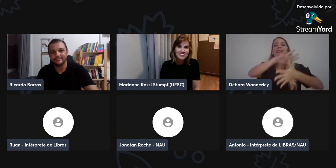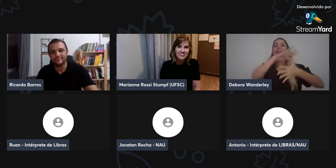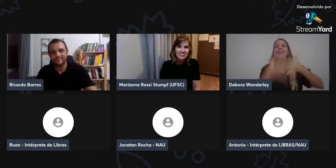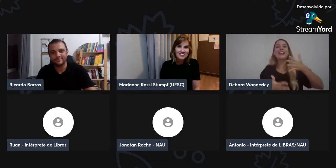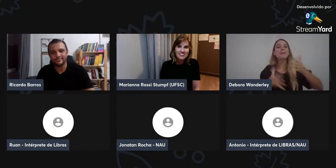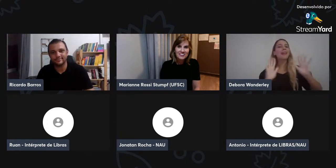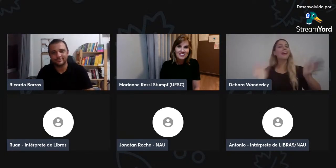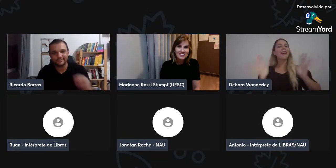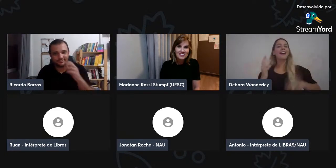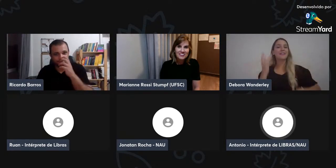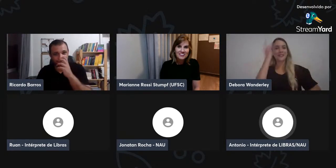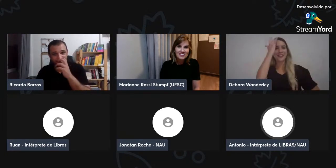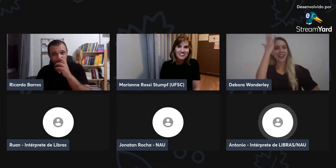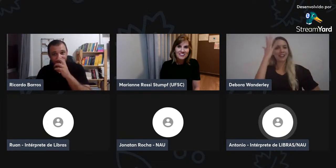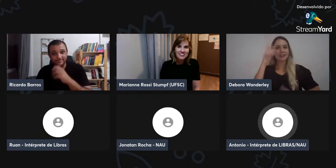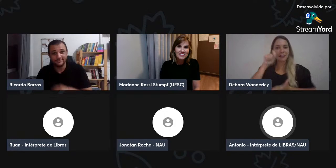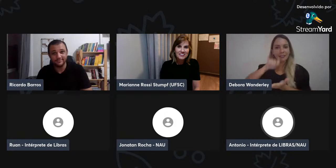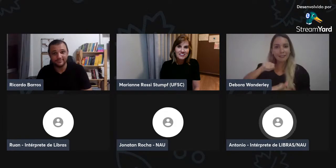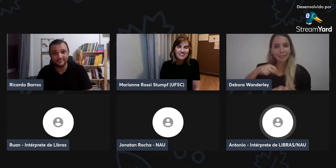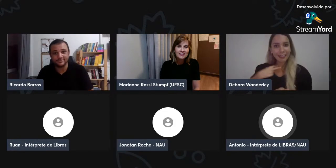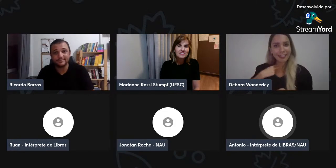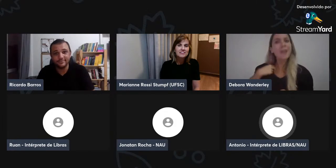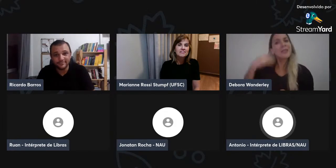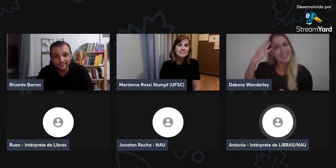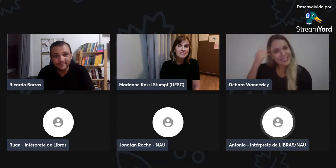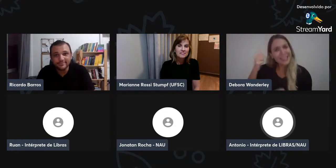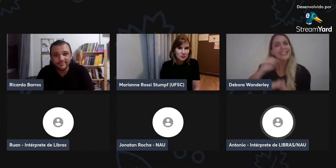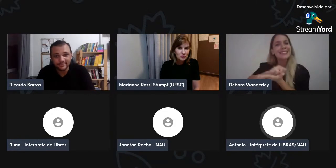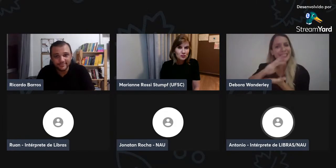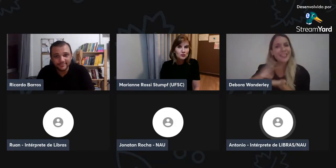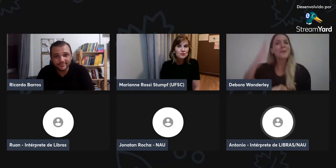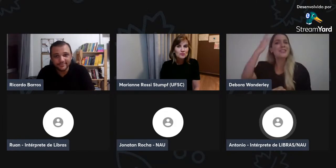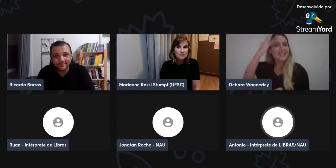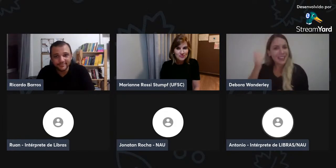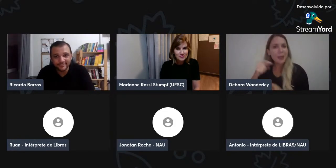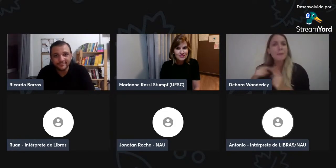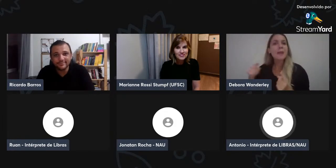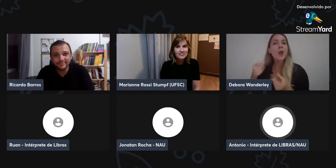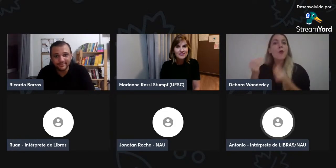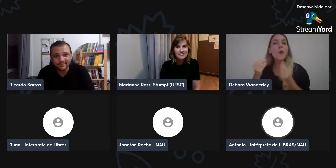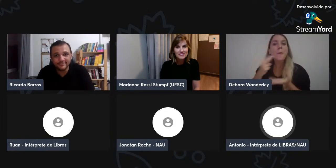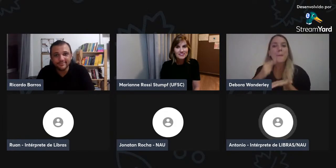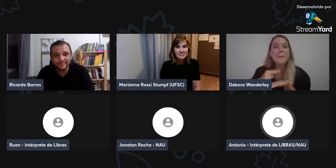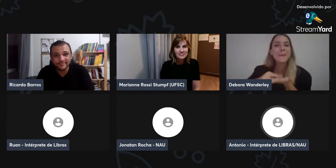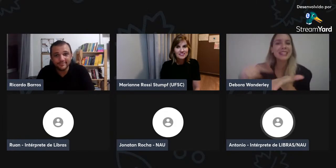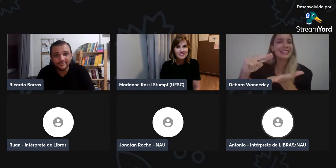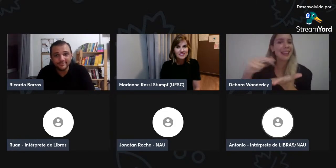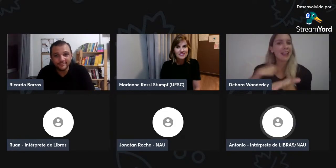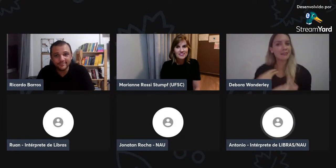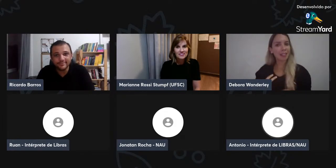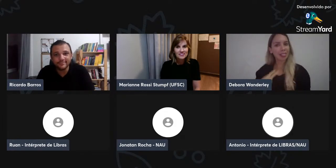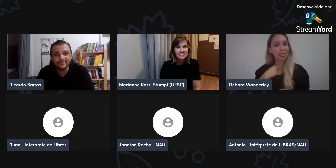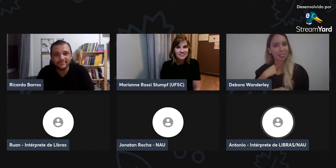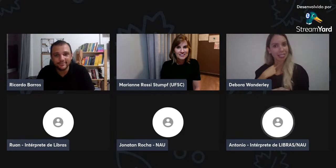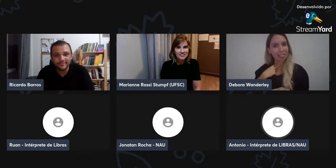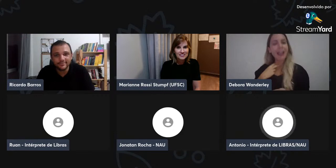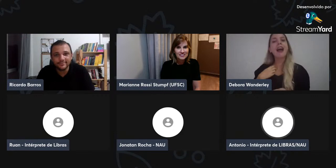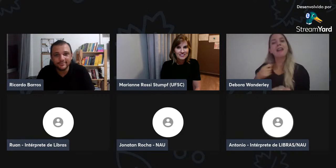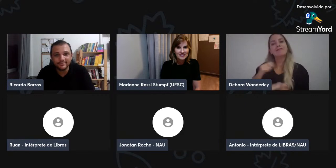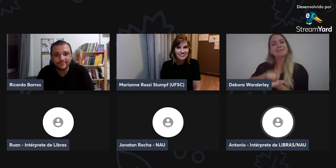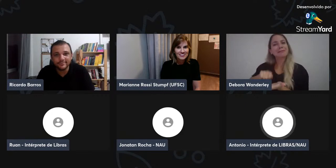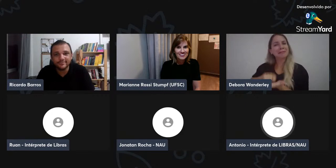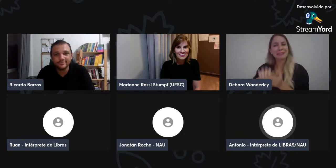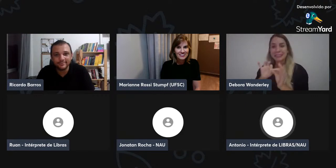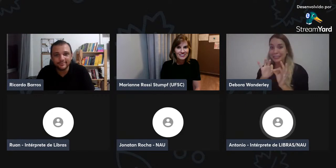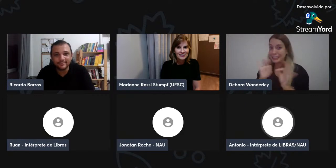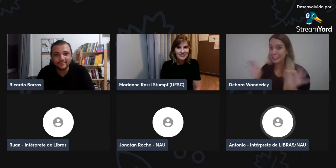rádio, entendeu, então, vai ser algo natural, vai ser algo fácil, você vai conseguir, entendeu, então, isso é assim,